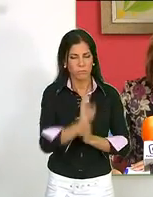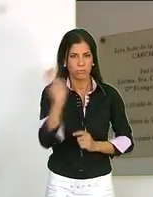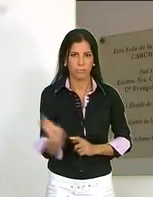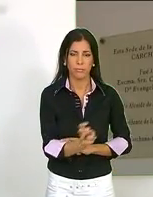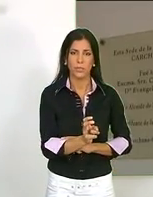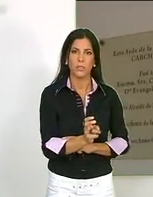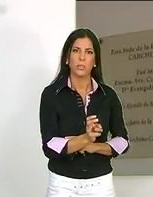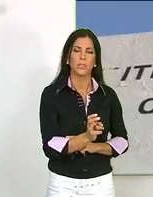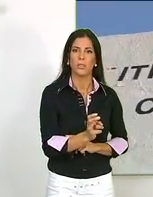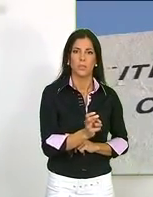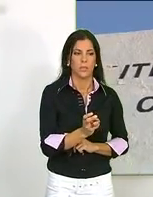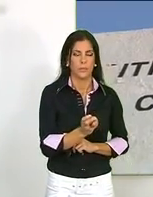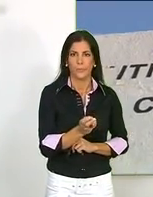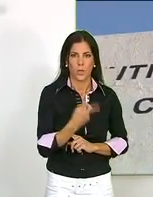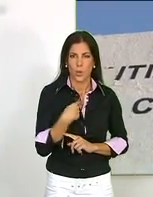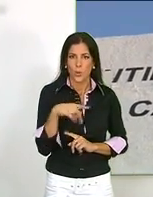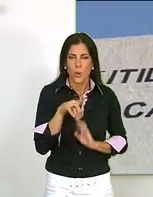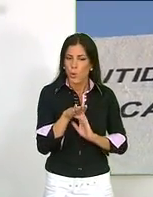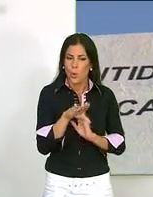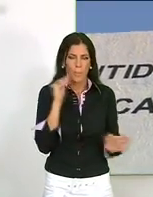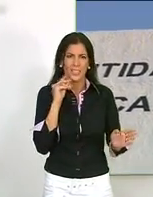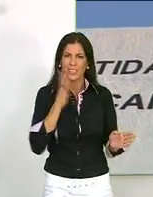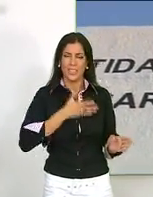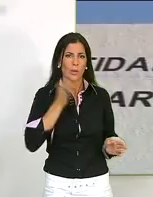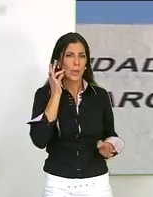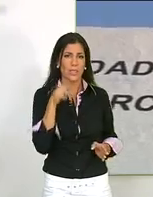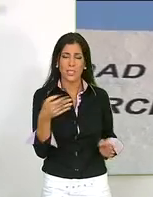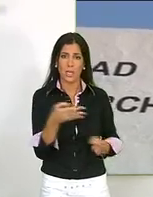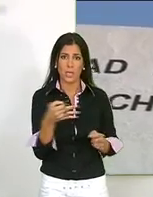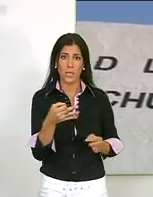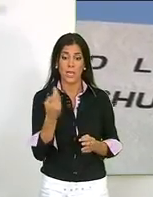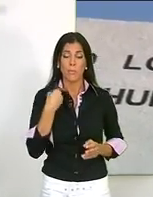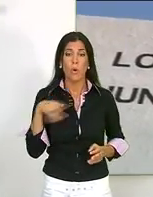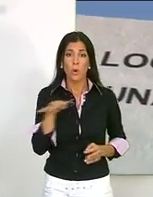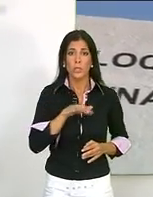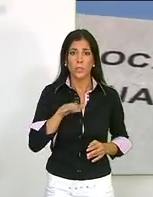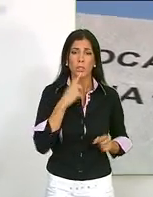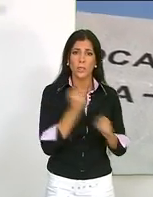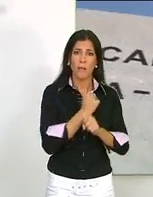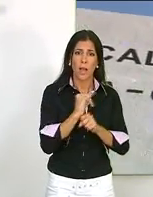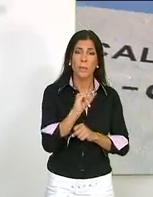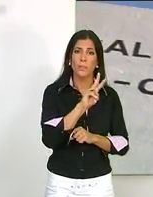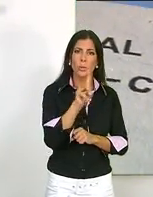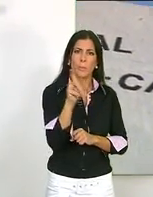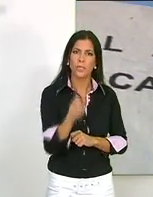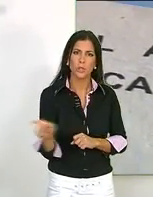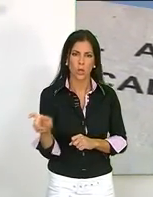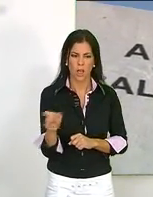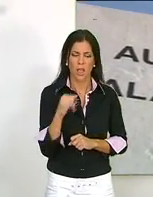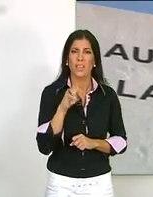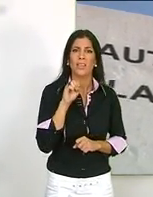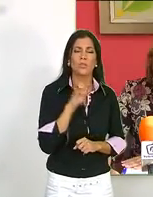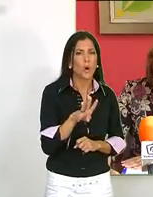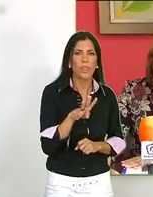cartón, mantenimiento de jardines, etc. Es inexplicable para la alcaldesa que en una entidad en la que